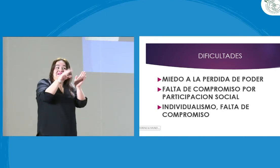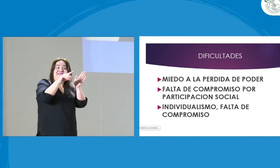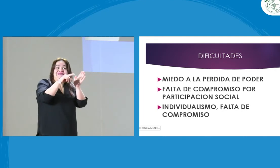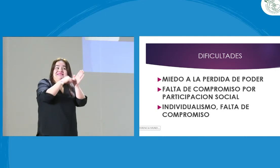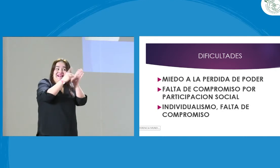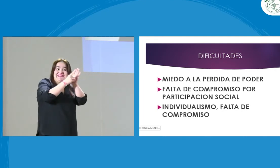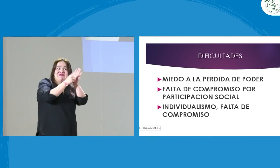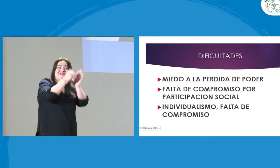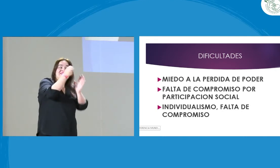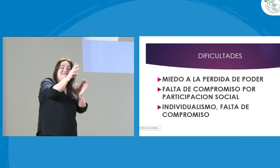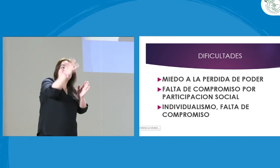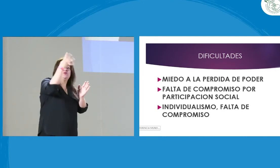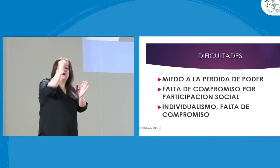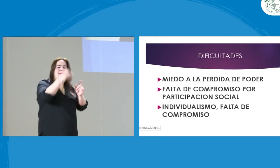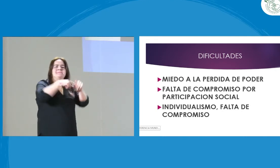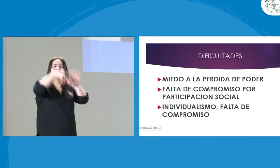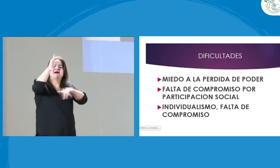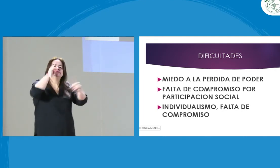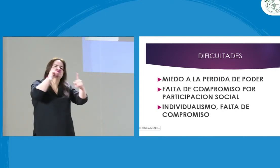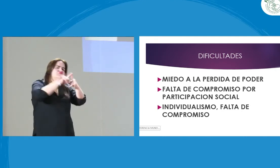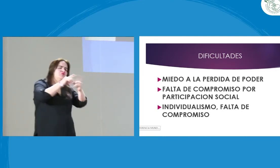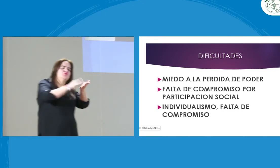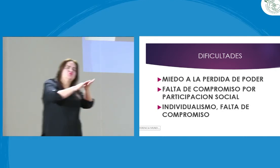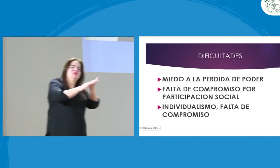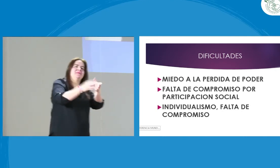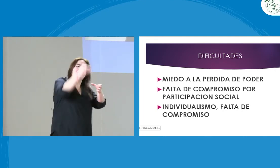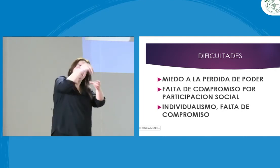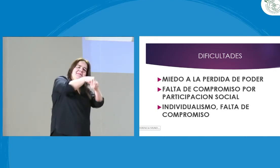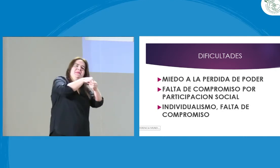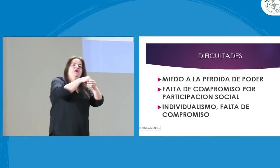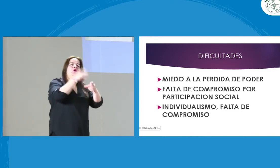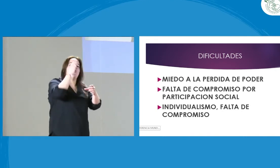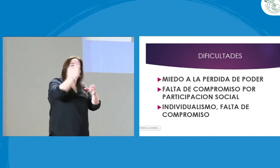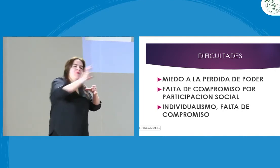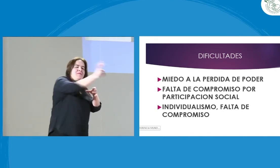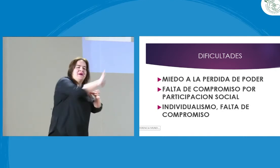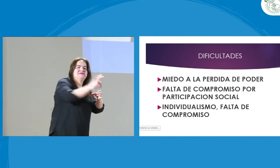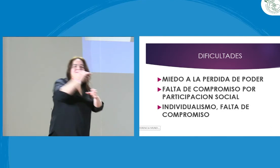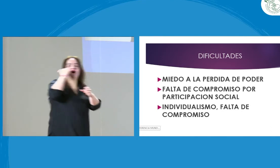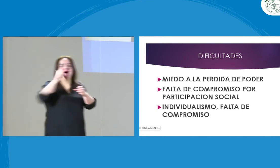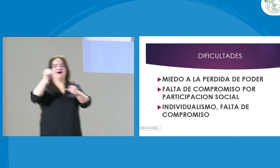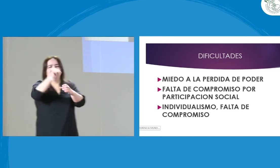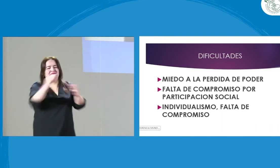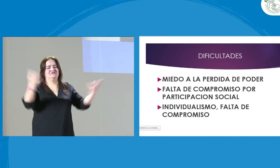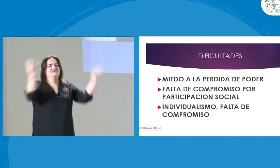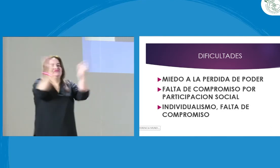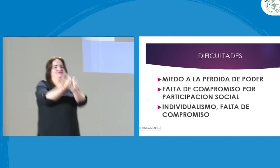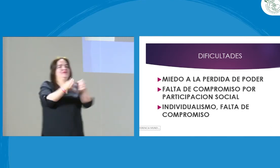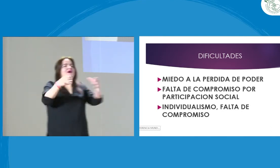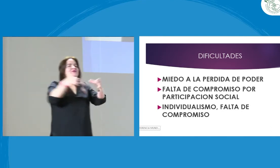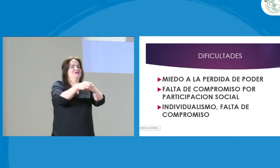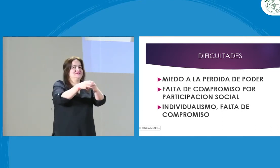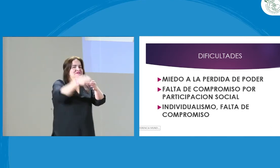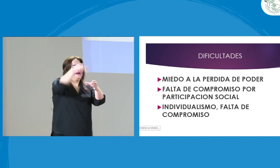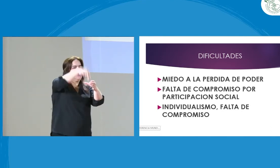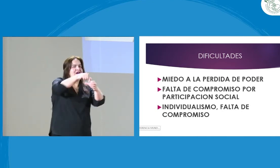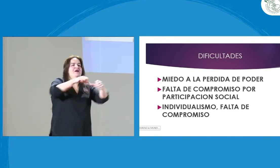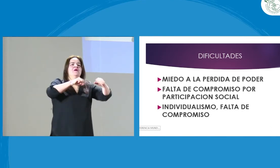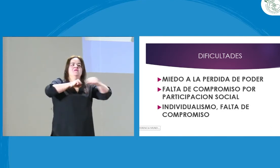Entonces, por ejemplo, en el decreto 1350, su objeto dice que deben estar en un